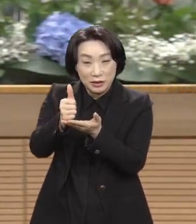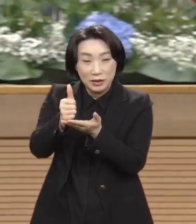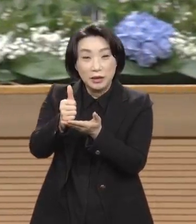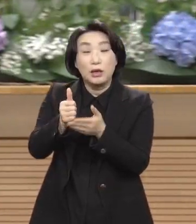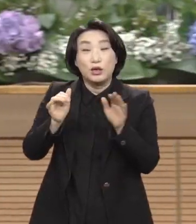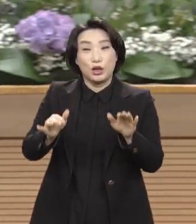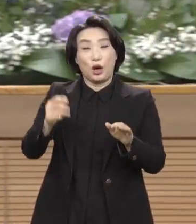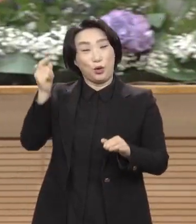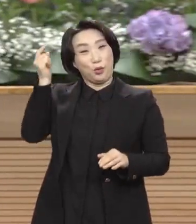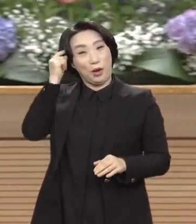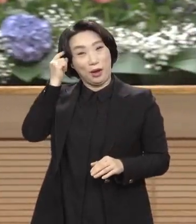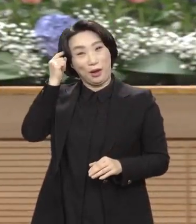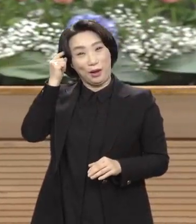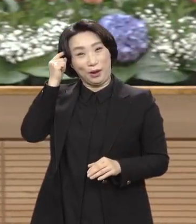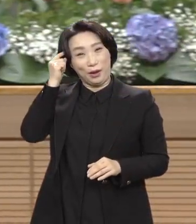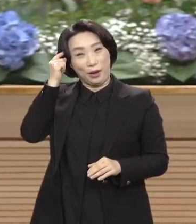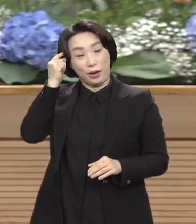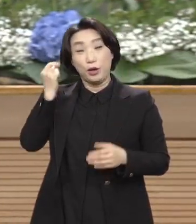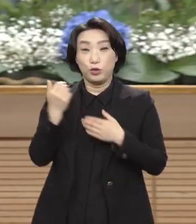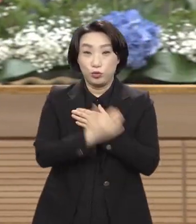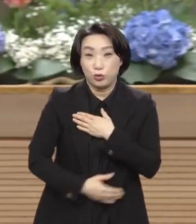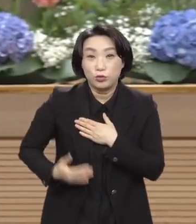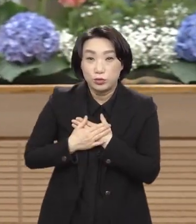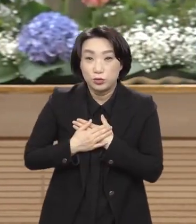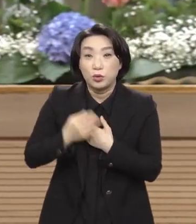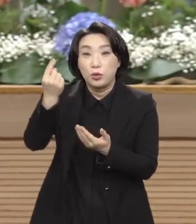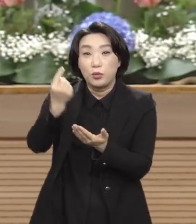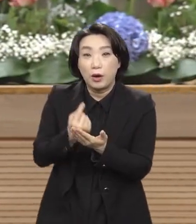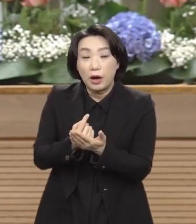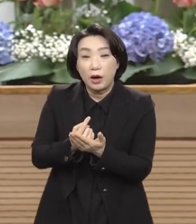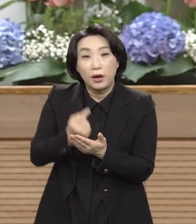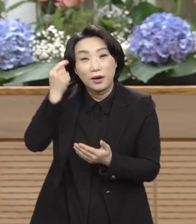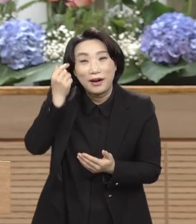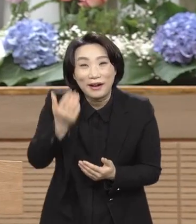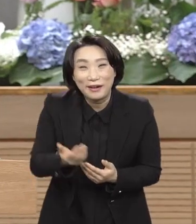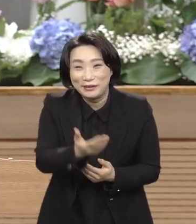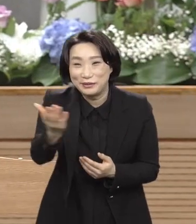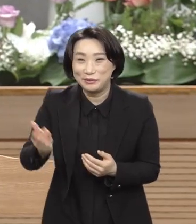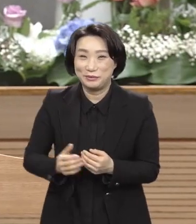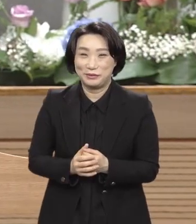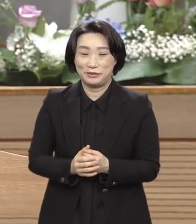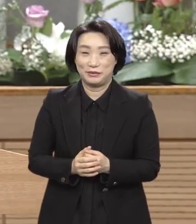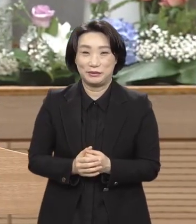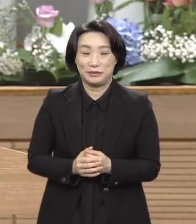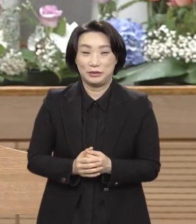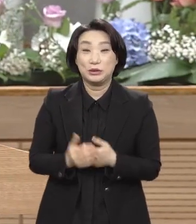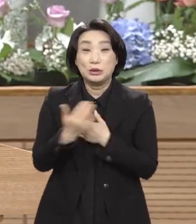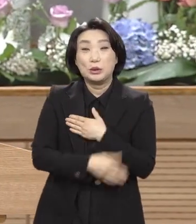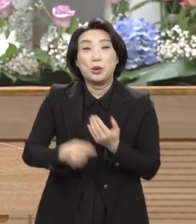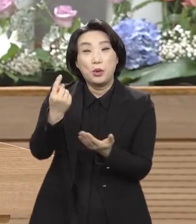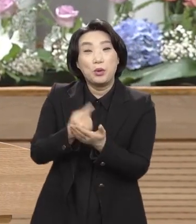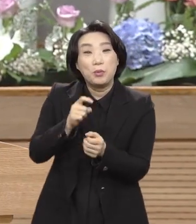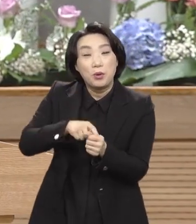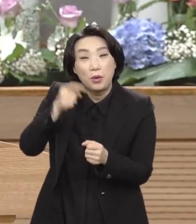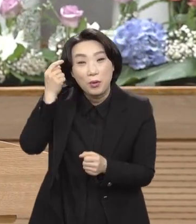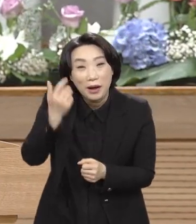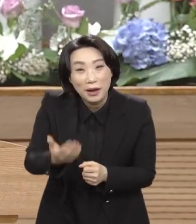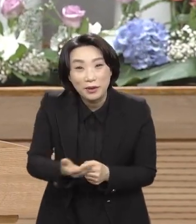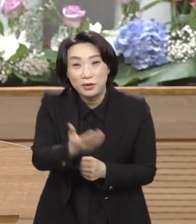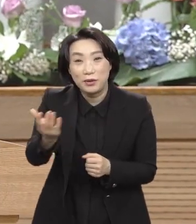육신을 입고 오셨는가 육신을 입고 오셨는가 하는 것은 우리를